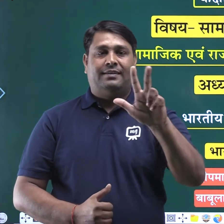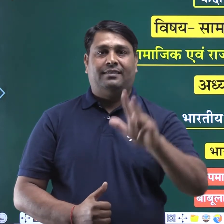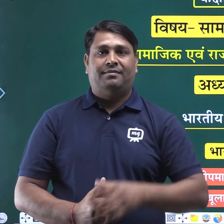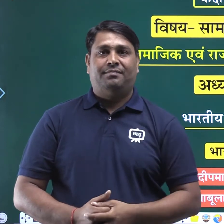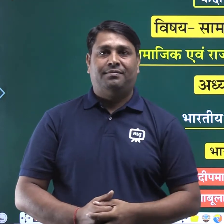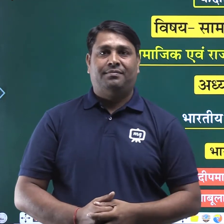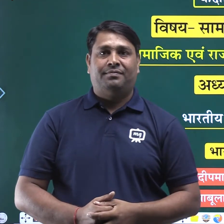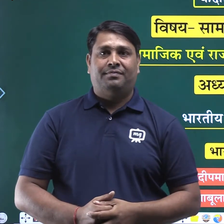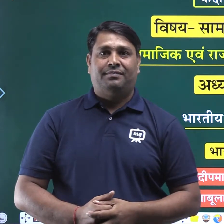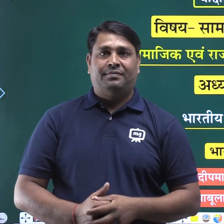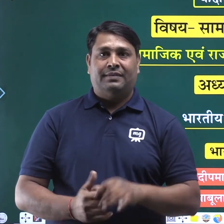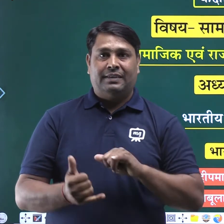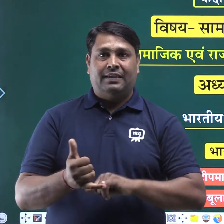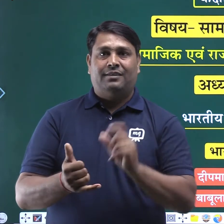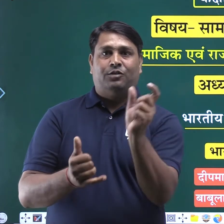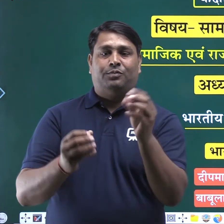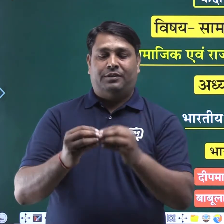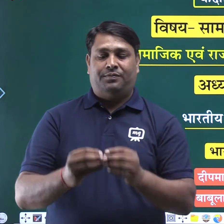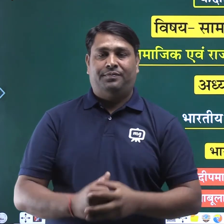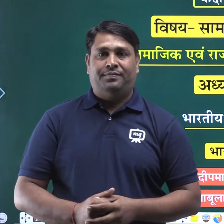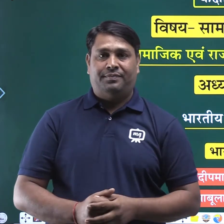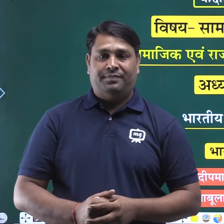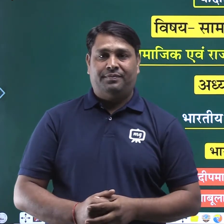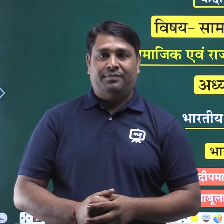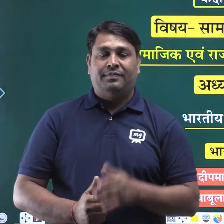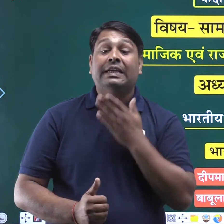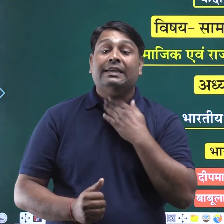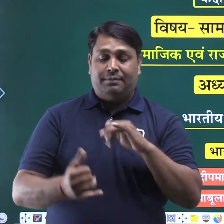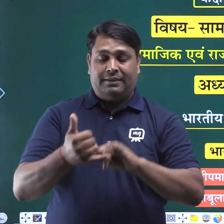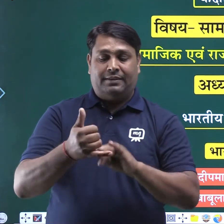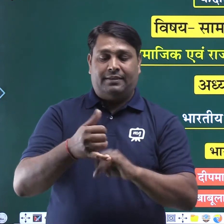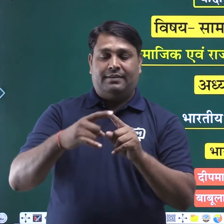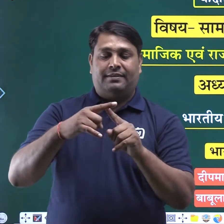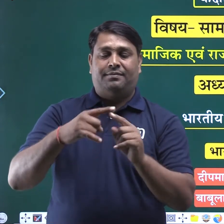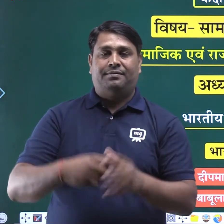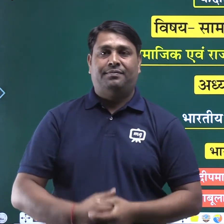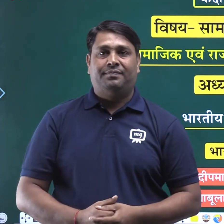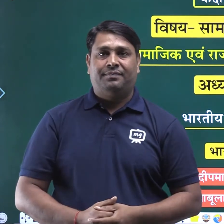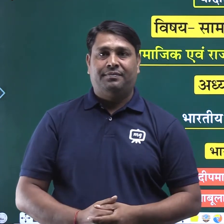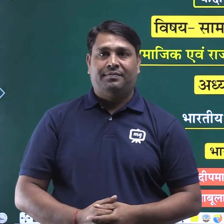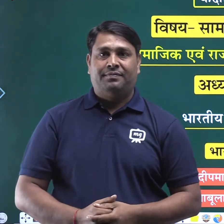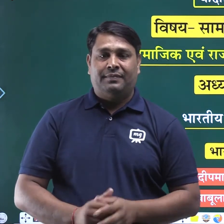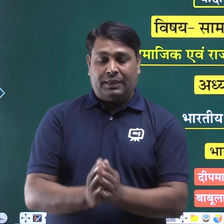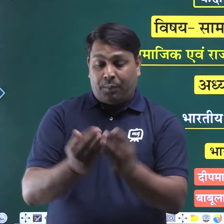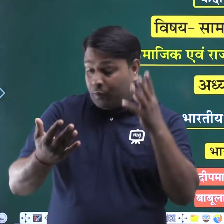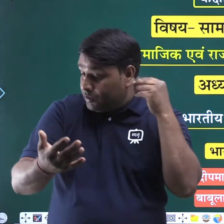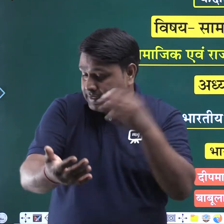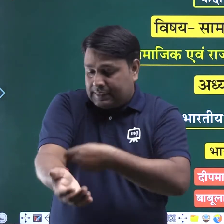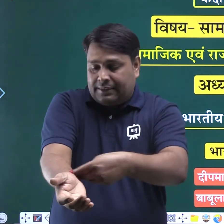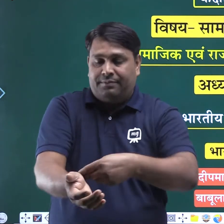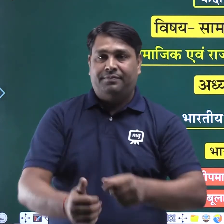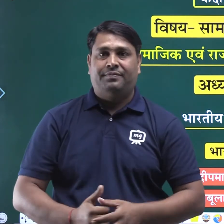विशे सामजिक विज्ञान किताब का नाम